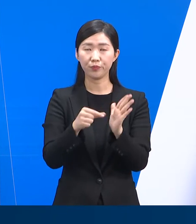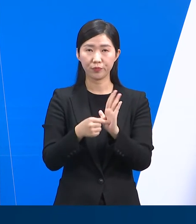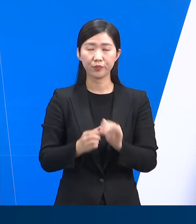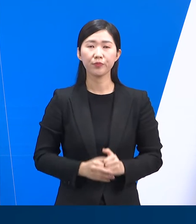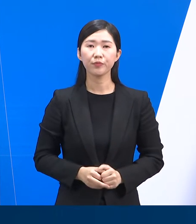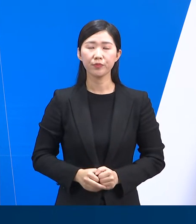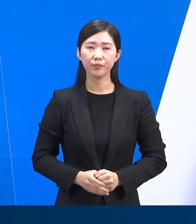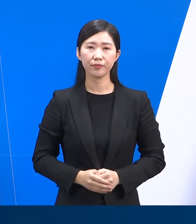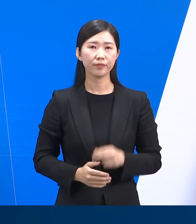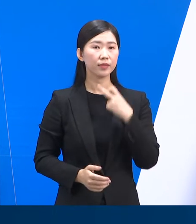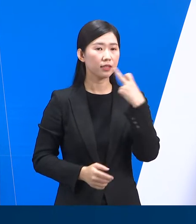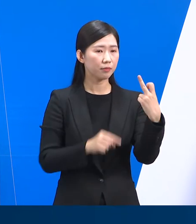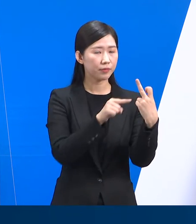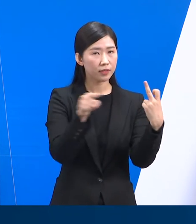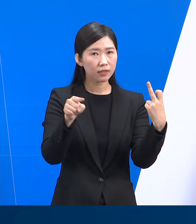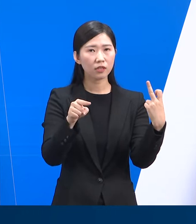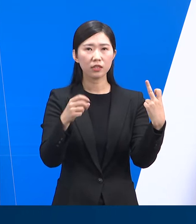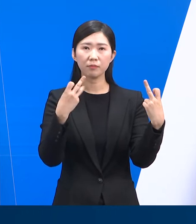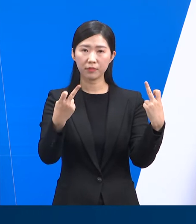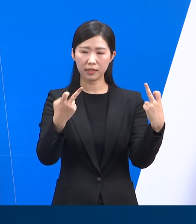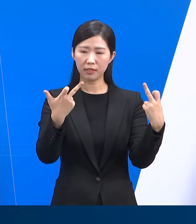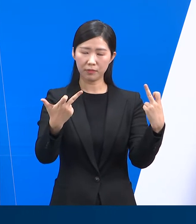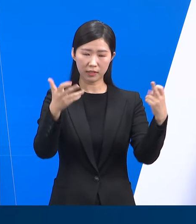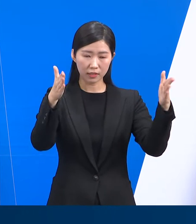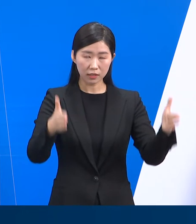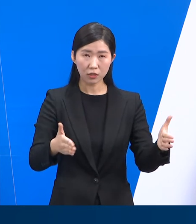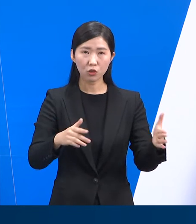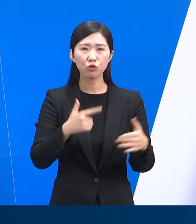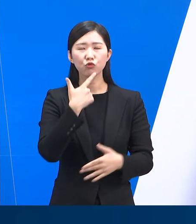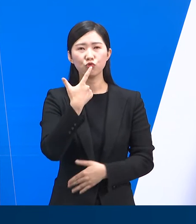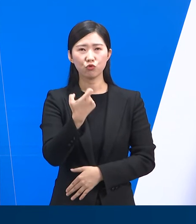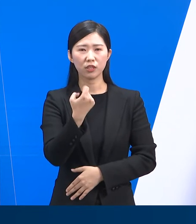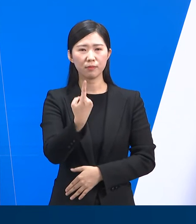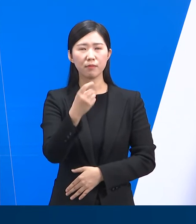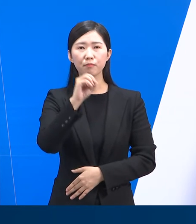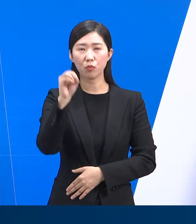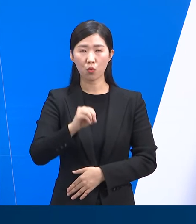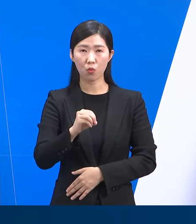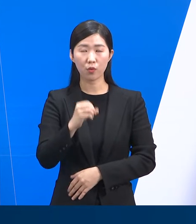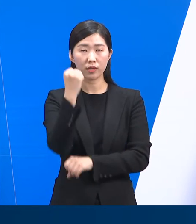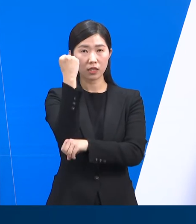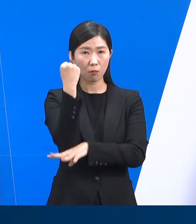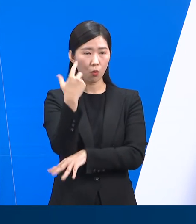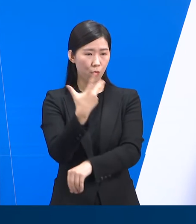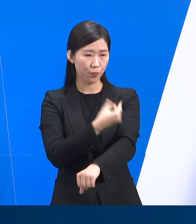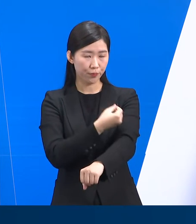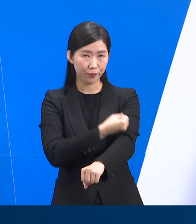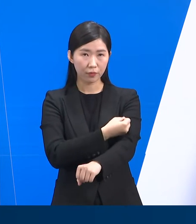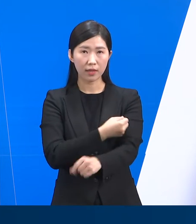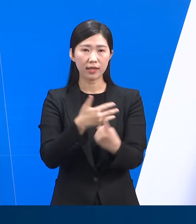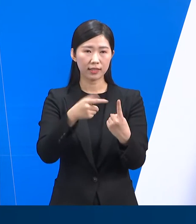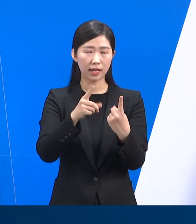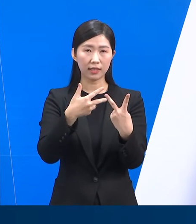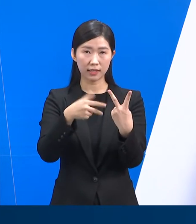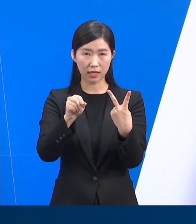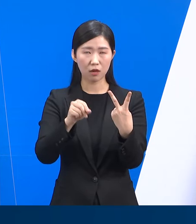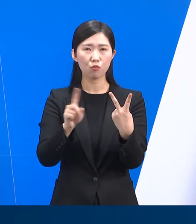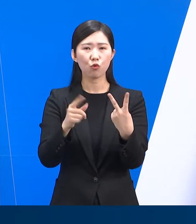17세 소아 청소년 1차 접종률은 65.5%이며 기본접종 완료율은 61.4%입니다.